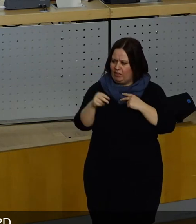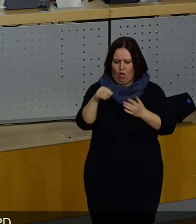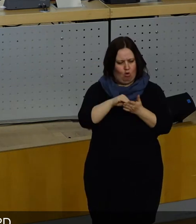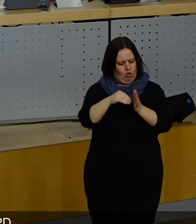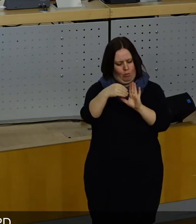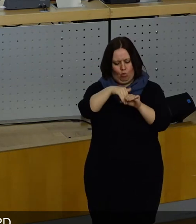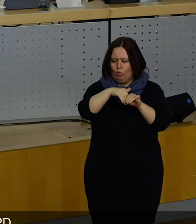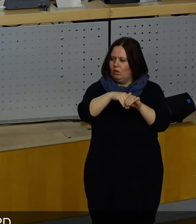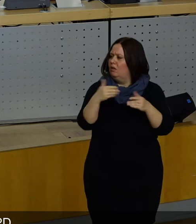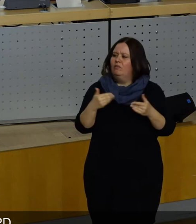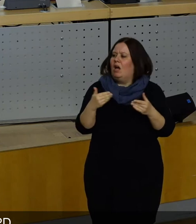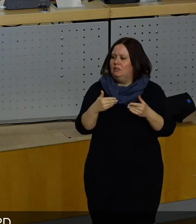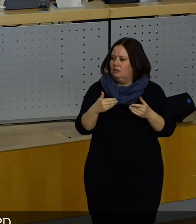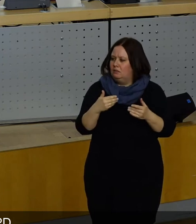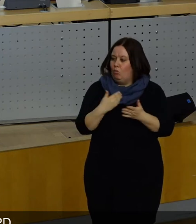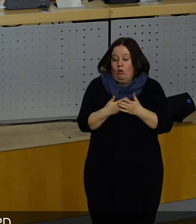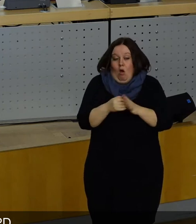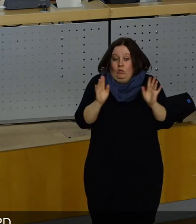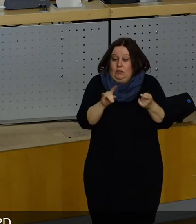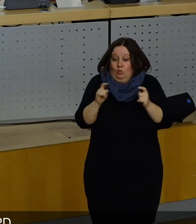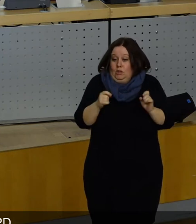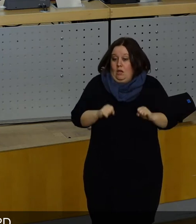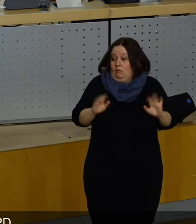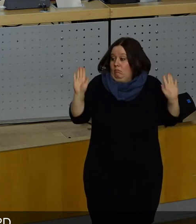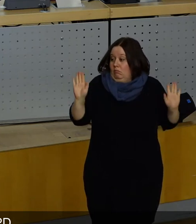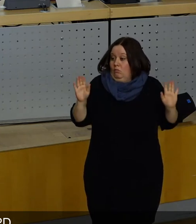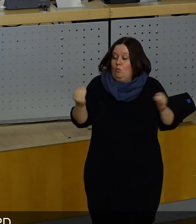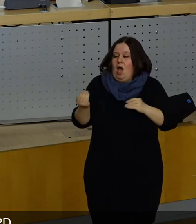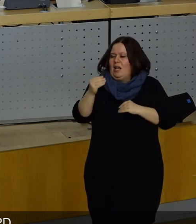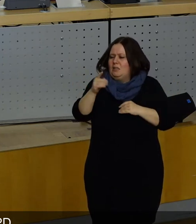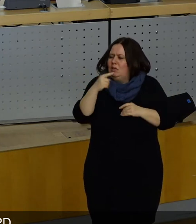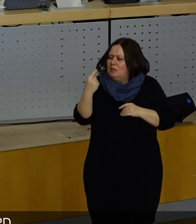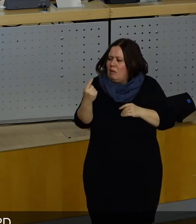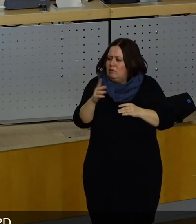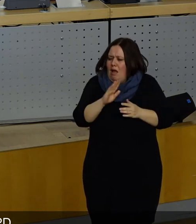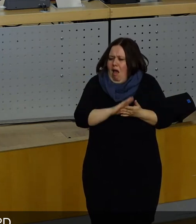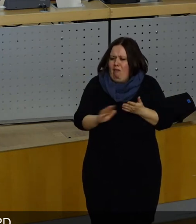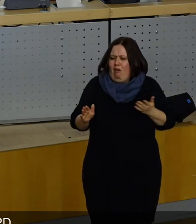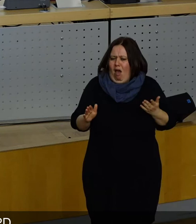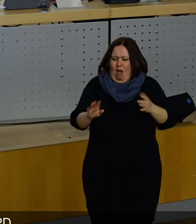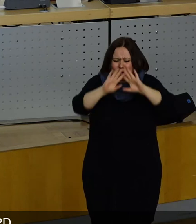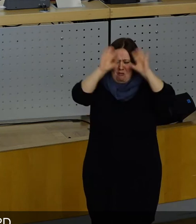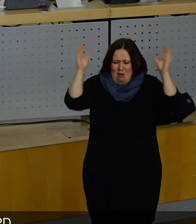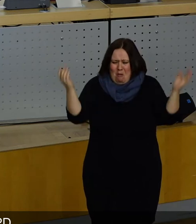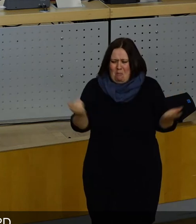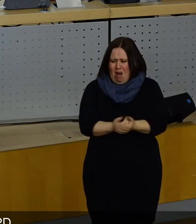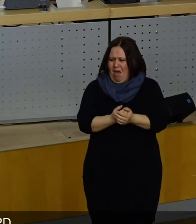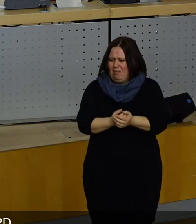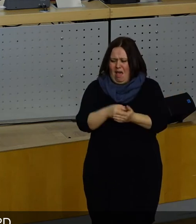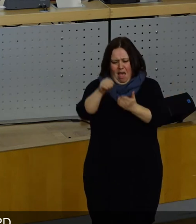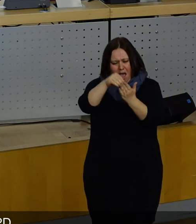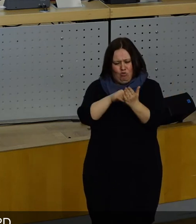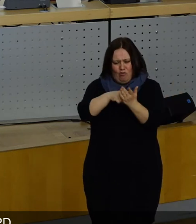Ausschreibung reinkommen müsste. Da kann man ja darüber diskutieren, über Ergänzung. Sie haben schlicht und einfach komplett aus der